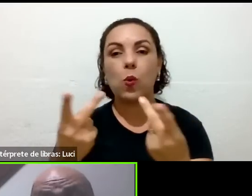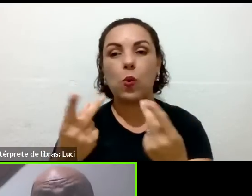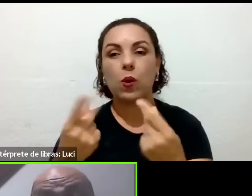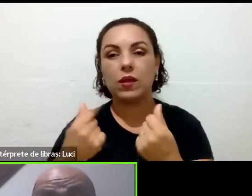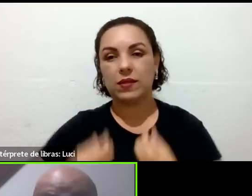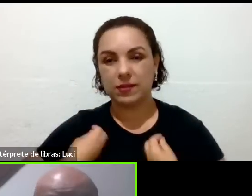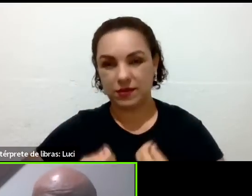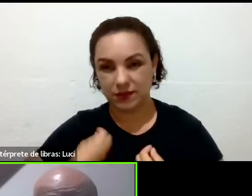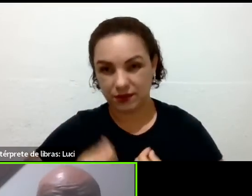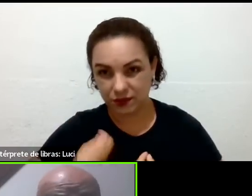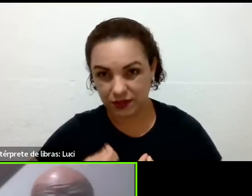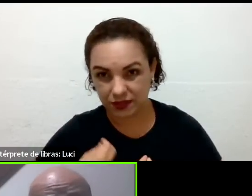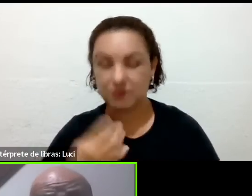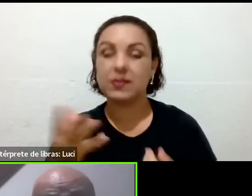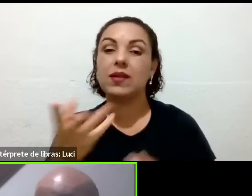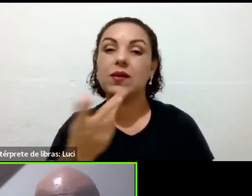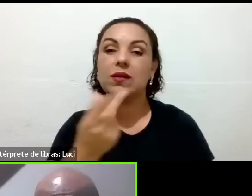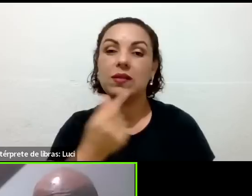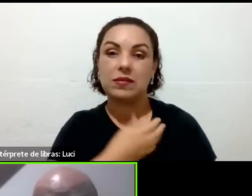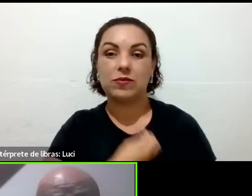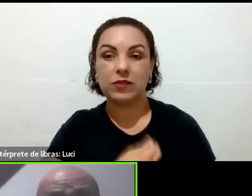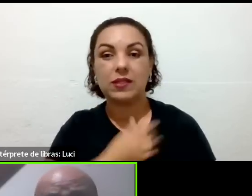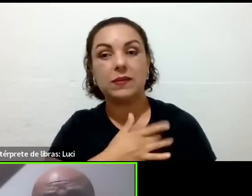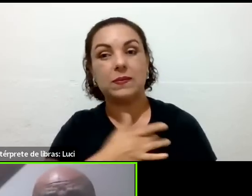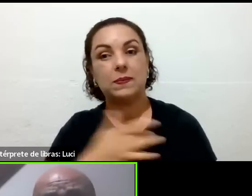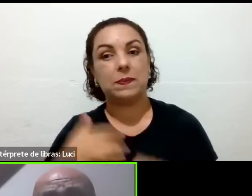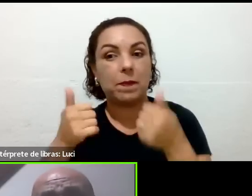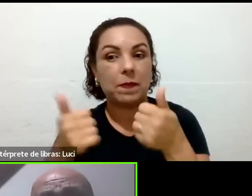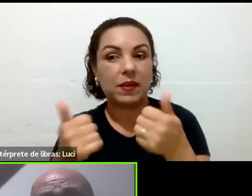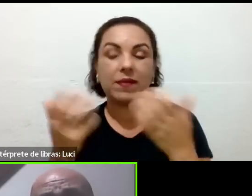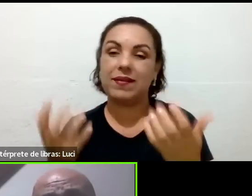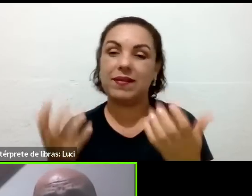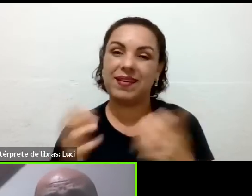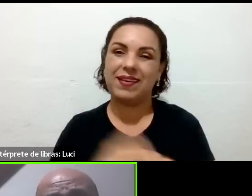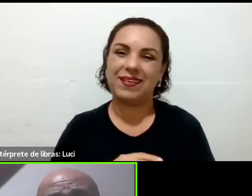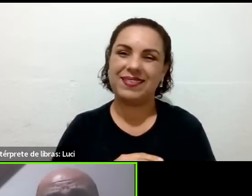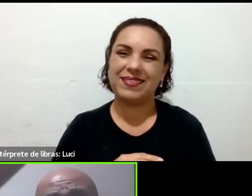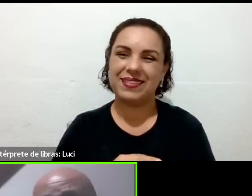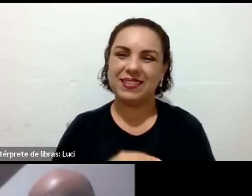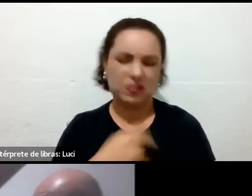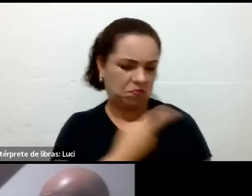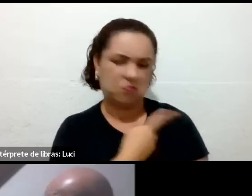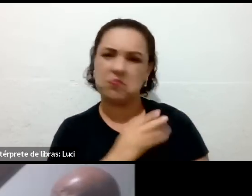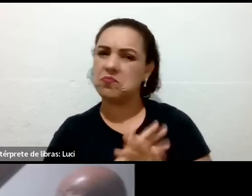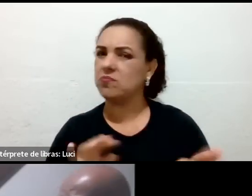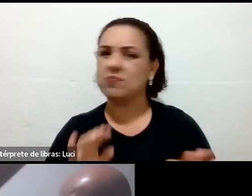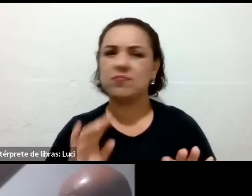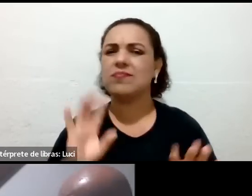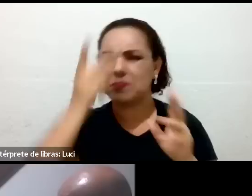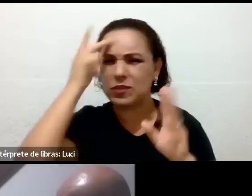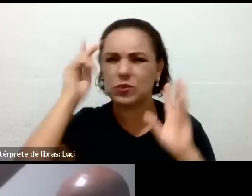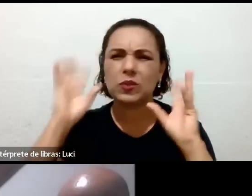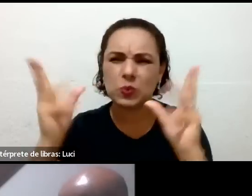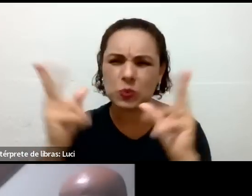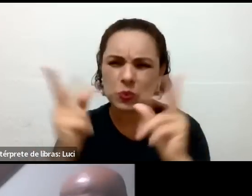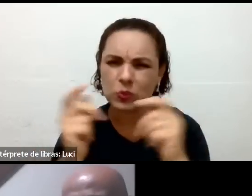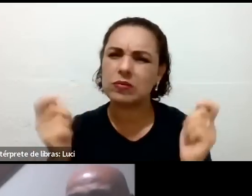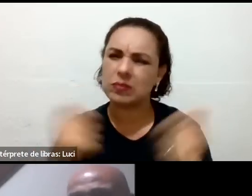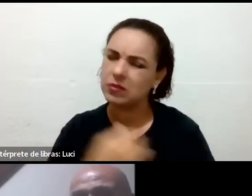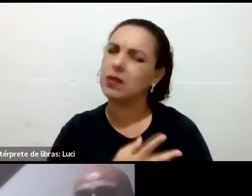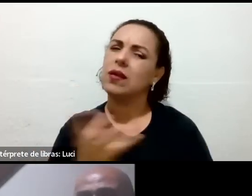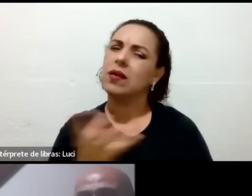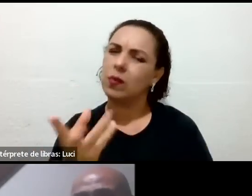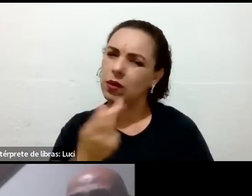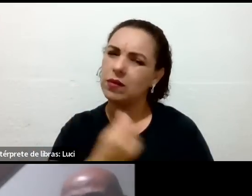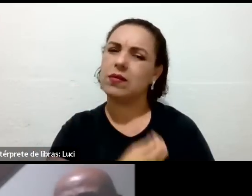que todos nós, não é só eu e ela, todos nós temos direito a ter. isso mesmo. alguma coisa? Todos nós, Paulo,